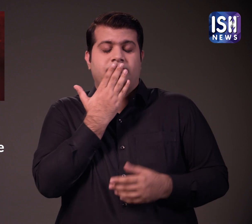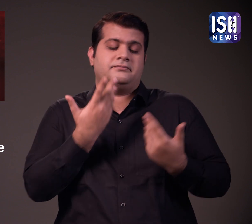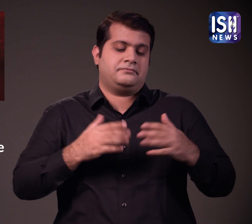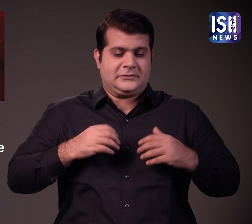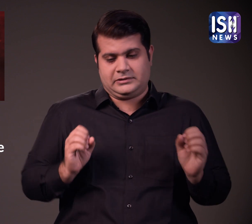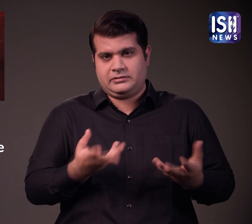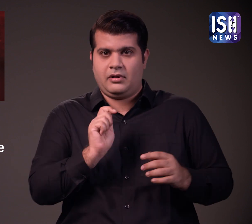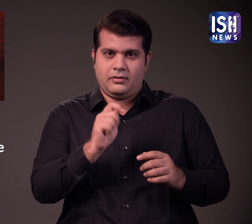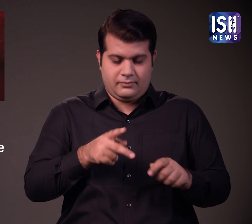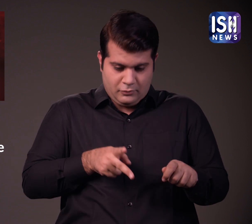लगा